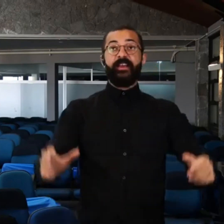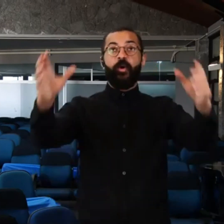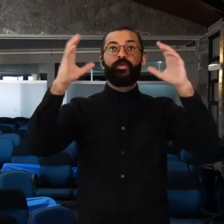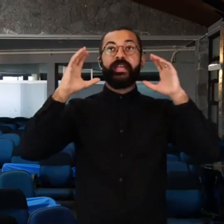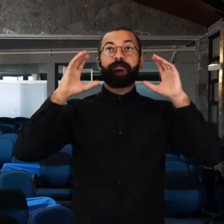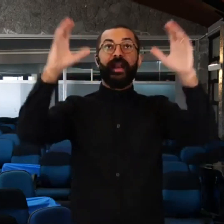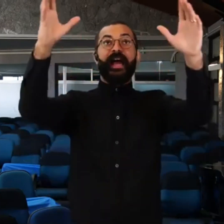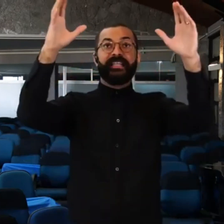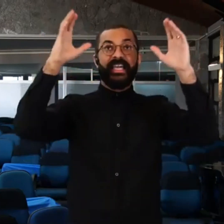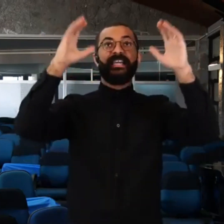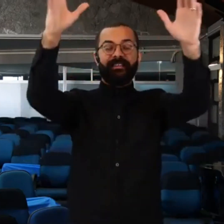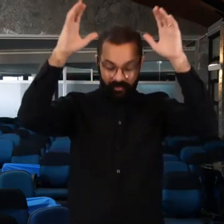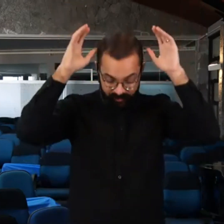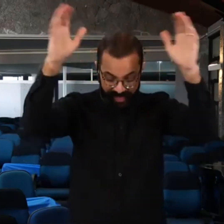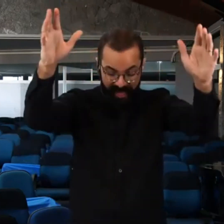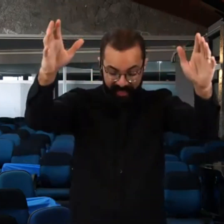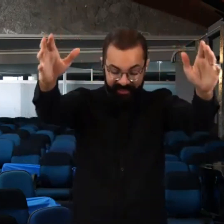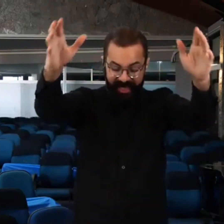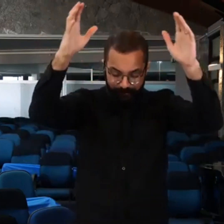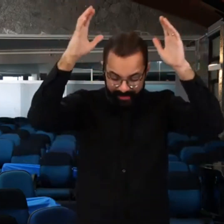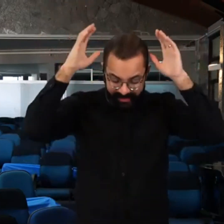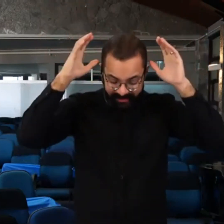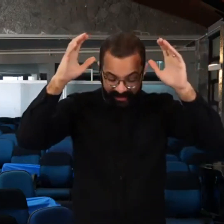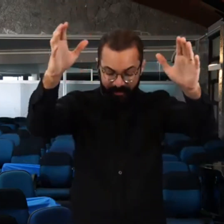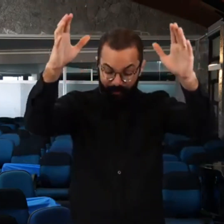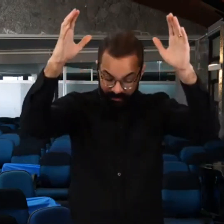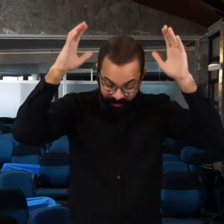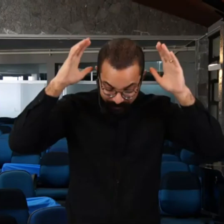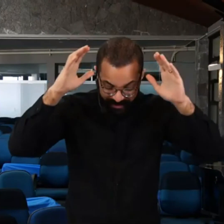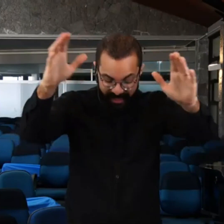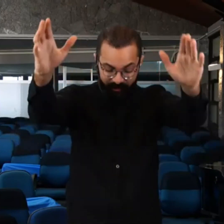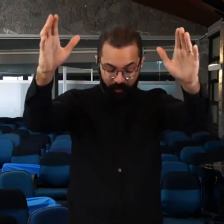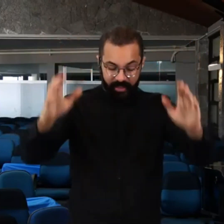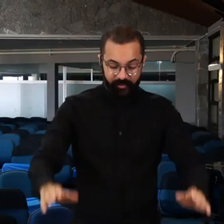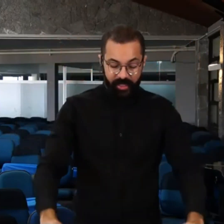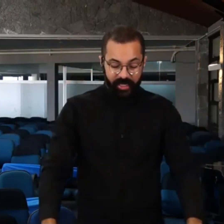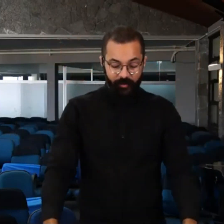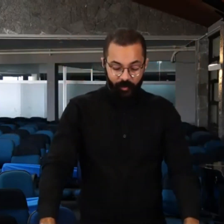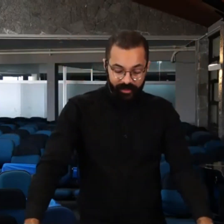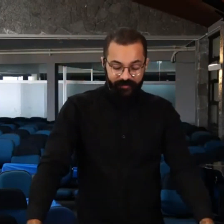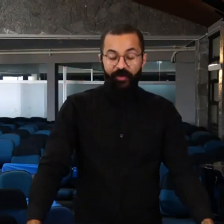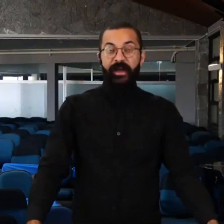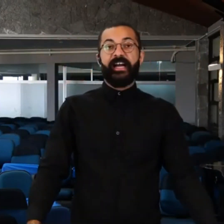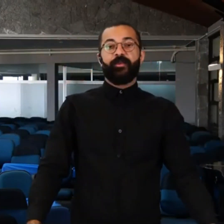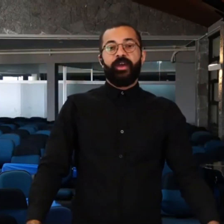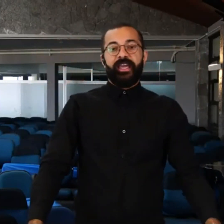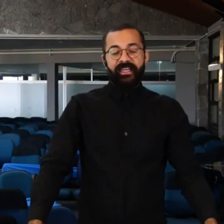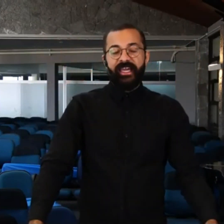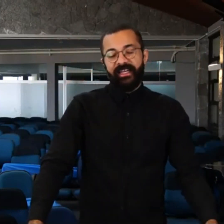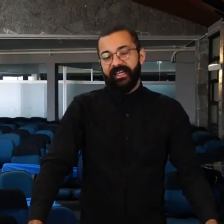contemplar quem Deus é e em passar tempo em intimidade com Deus, eu sou transformado em quem Ele quer